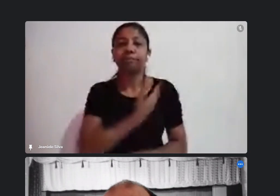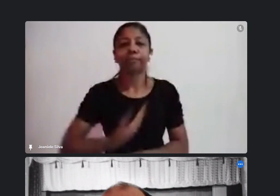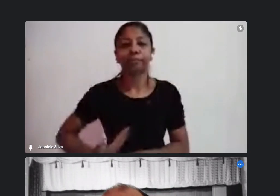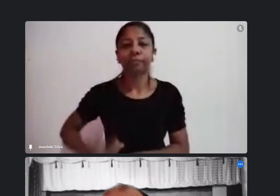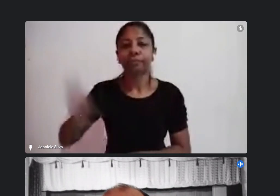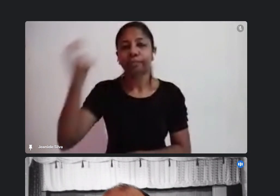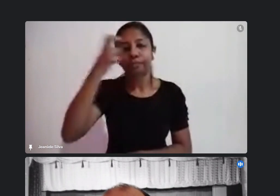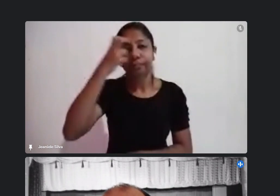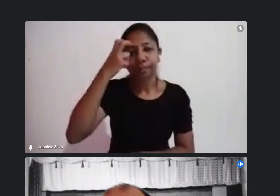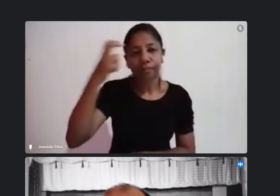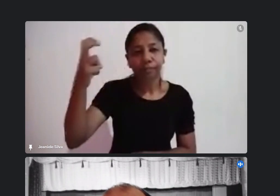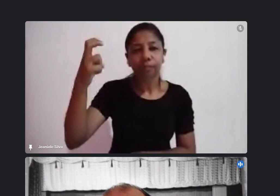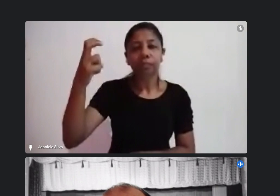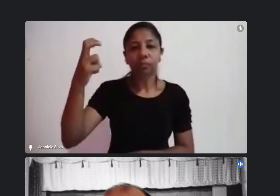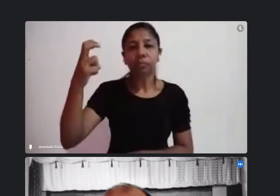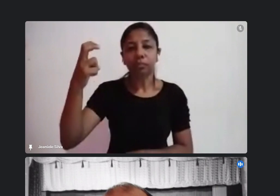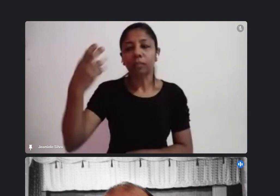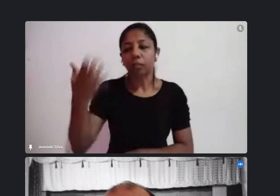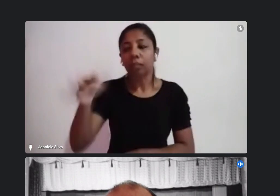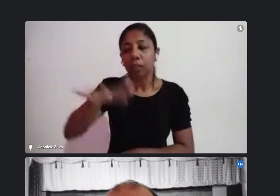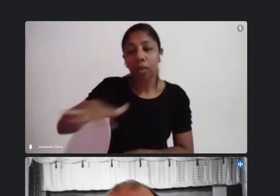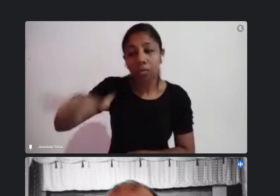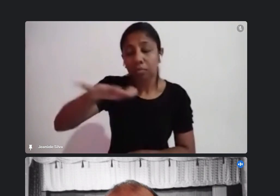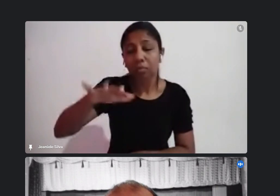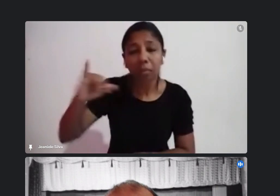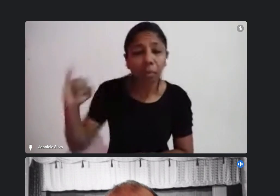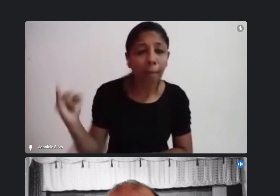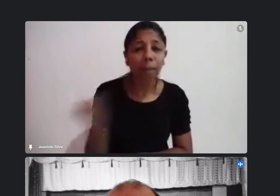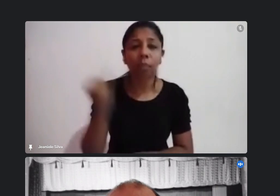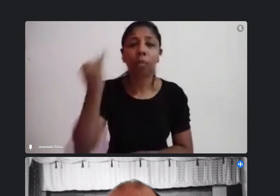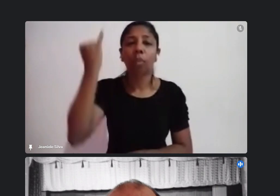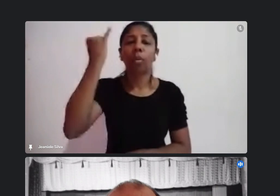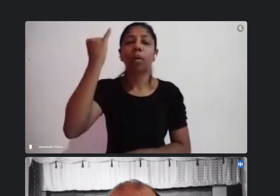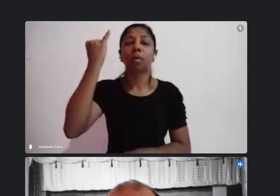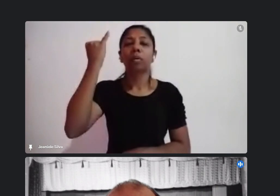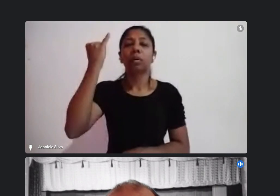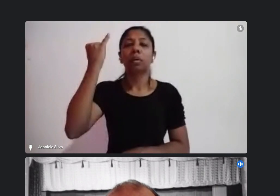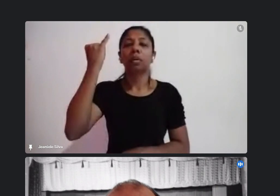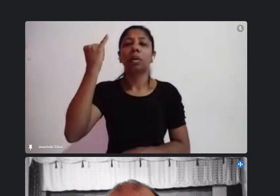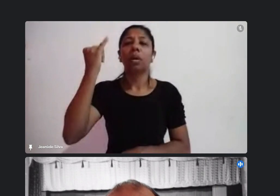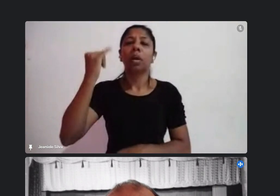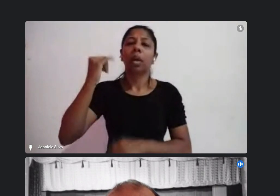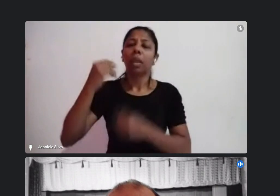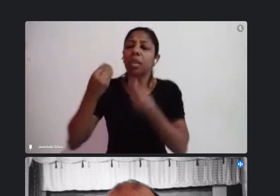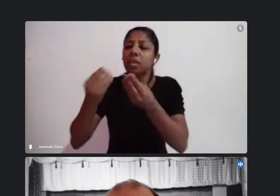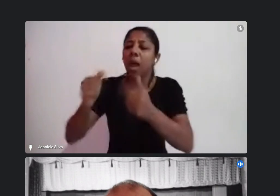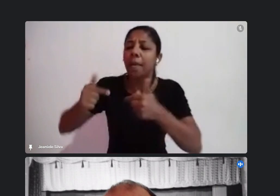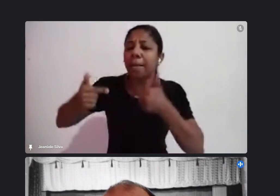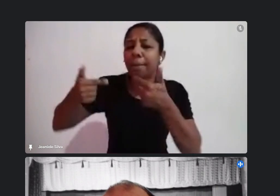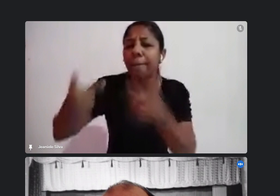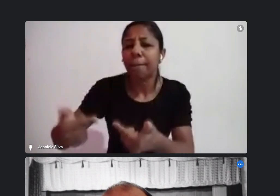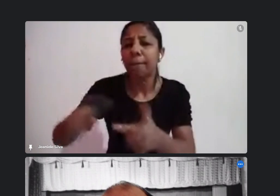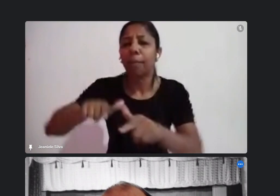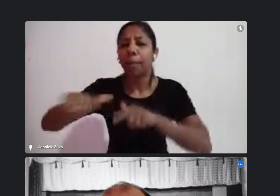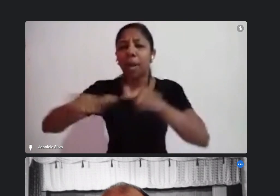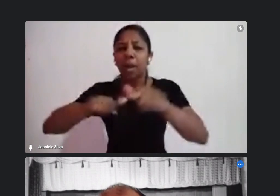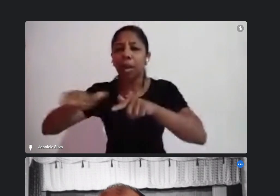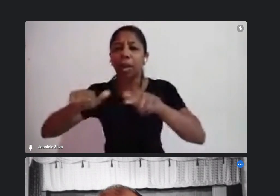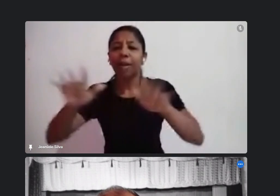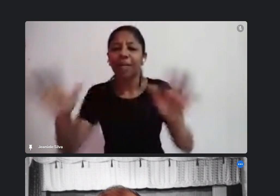para esse segmento tão importante, que emprega tanta gente, que gera tanta renda e que faz alegria do povo.